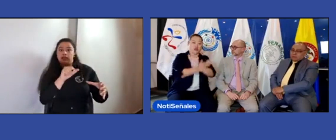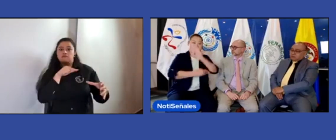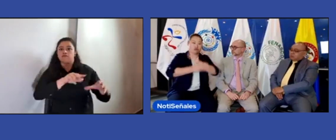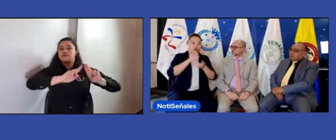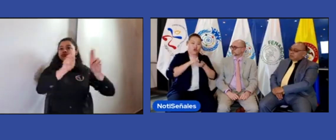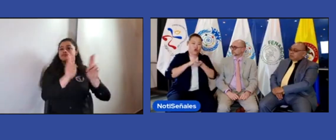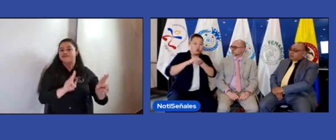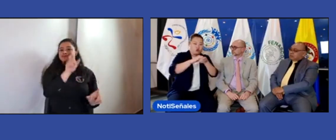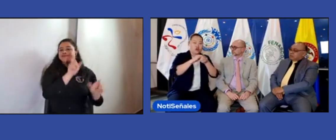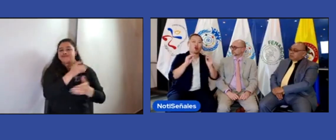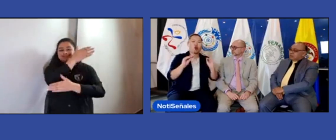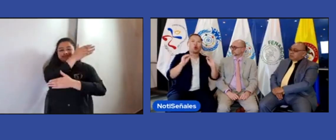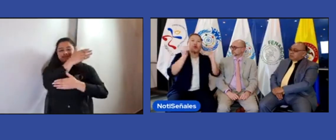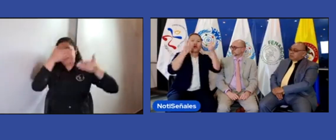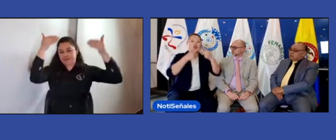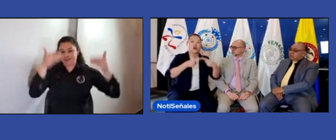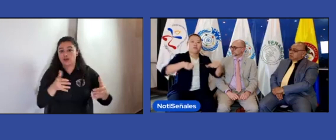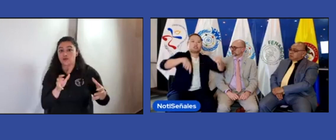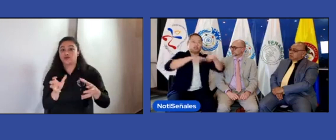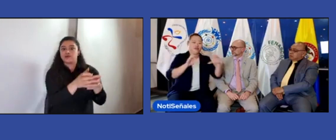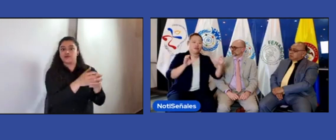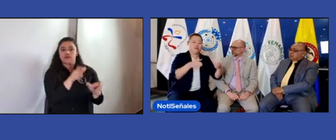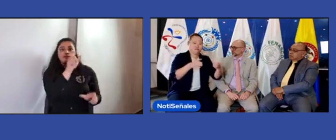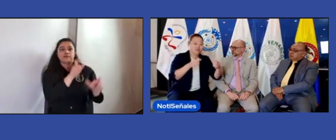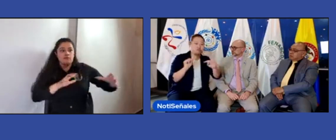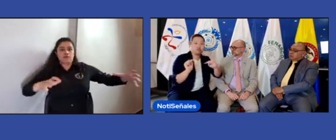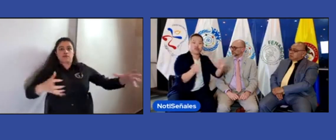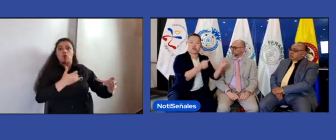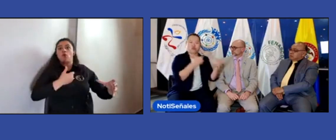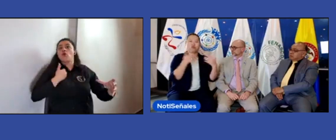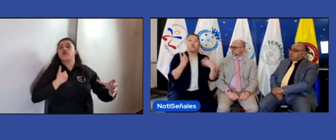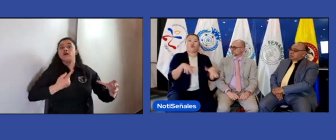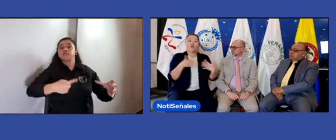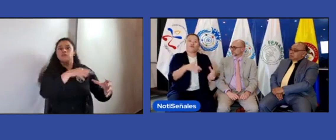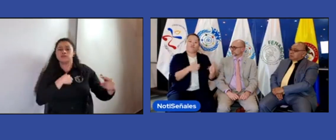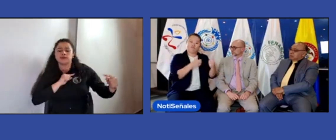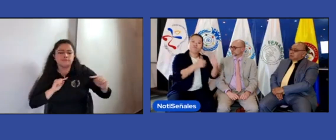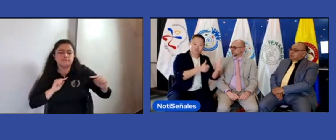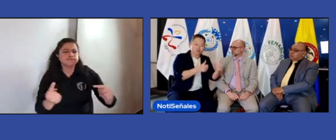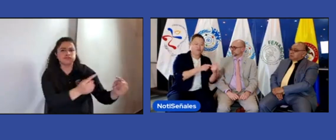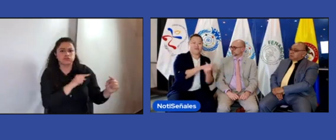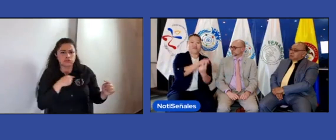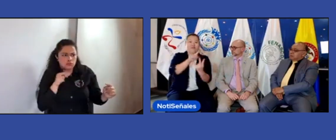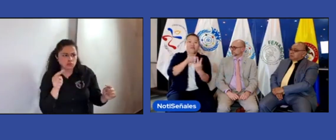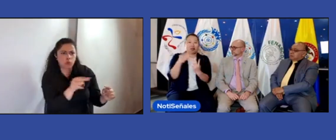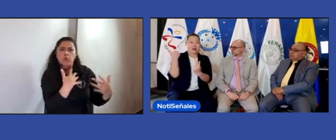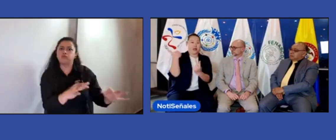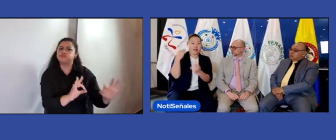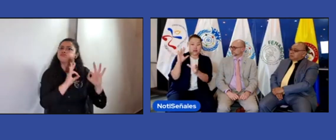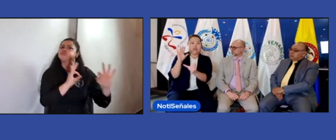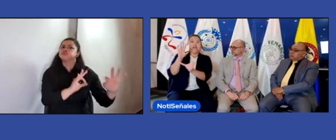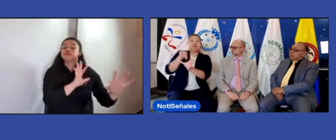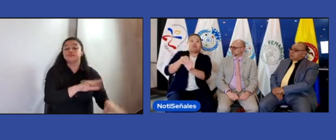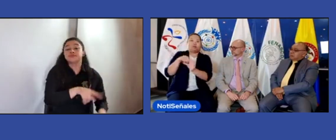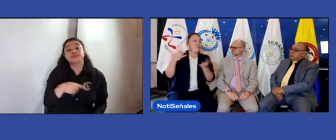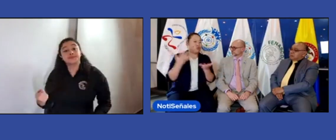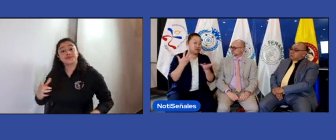Y es ese trabajar con la Alianza Internacional de las Personas con Discapacidad en esa clase de Espacios.